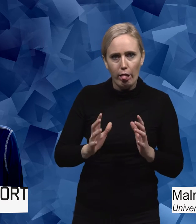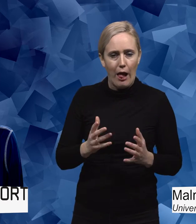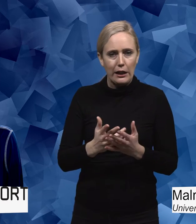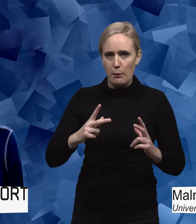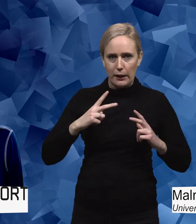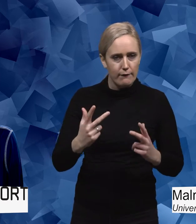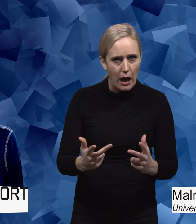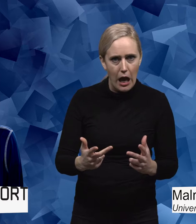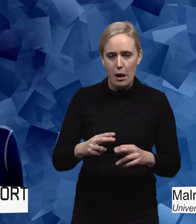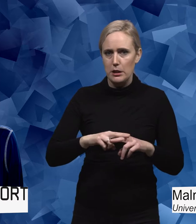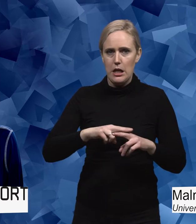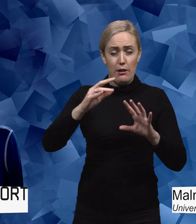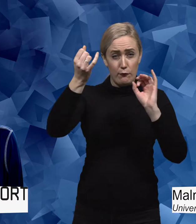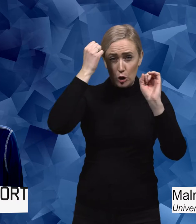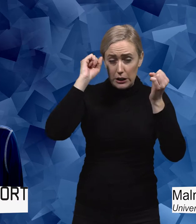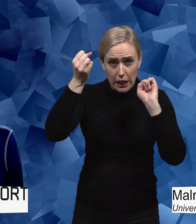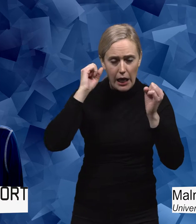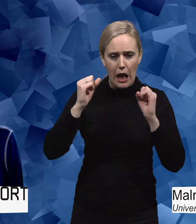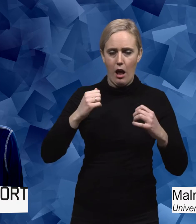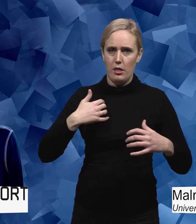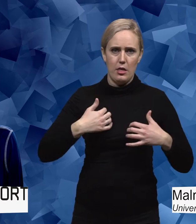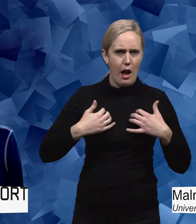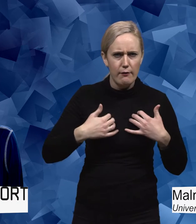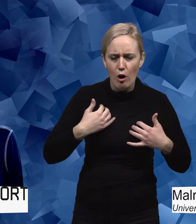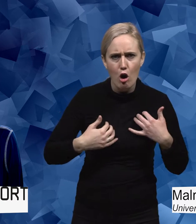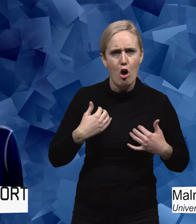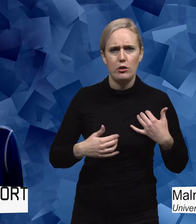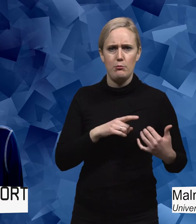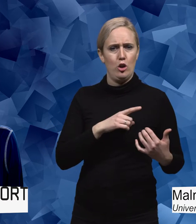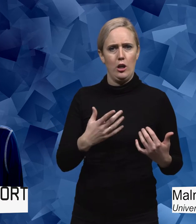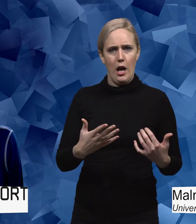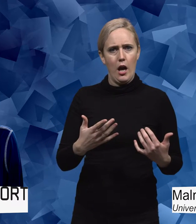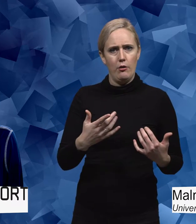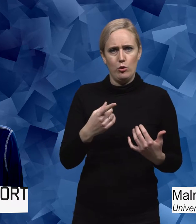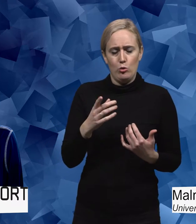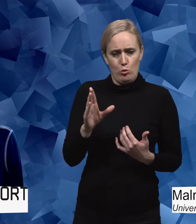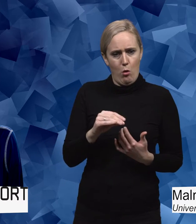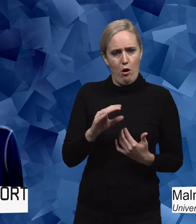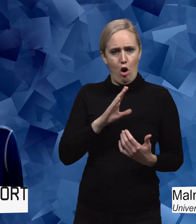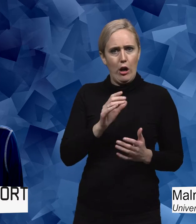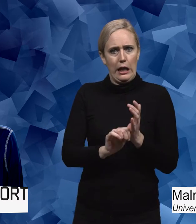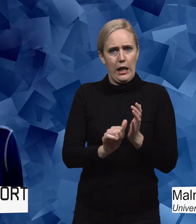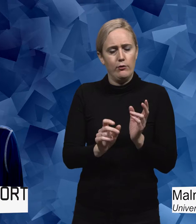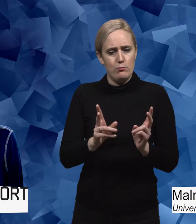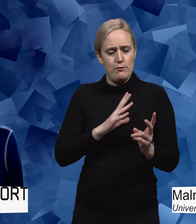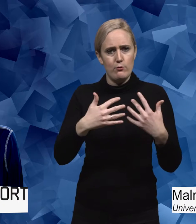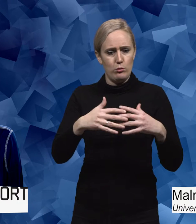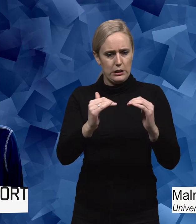sig, de kände sig frustrerade, de var väldigt nervösa och osäkra när de fick de här eleverna. Och de kunde vara